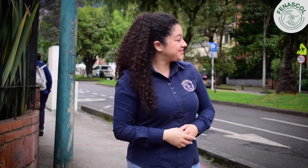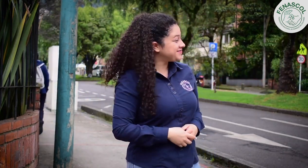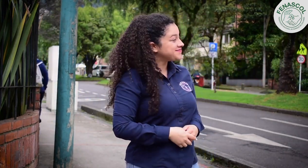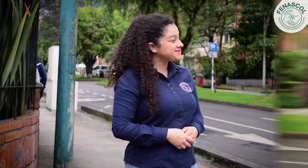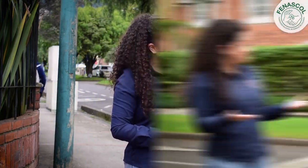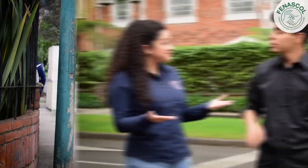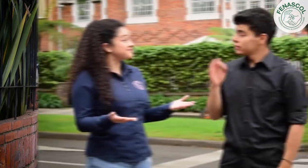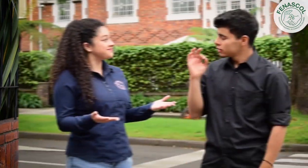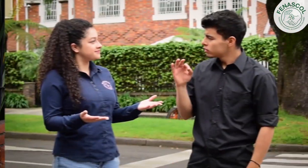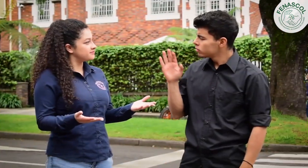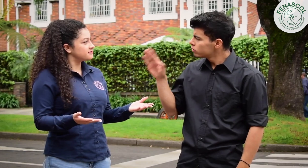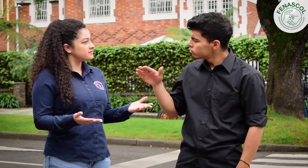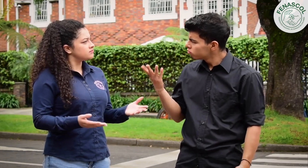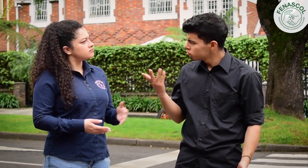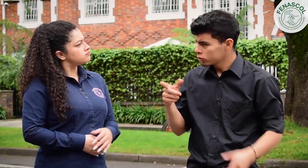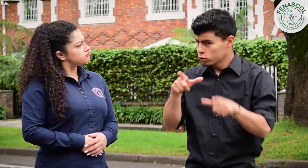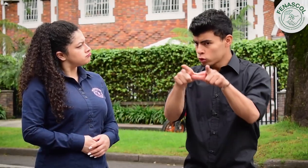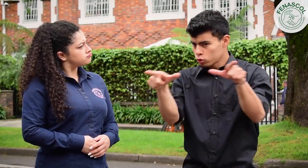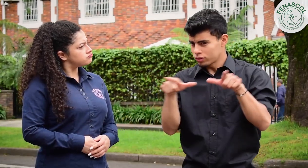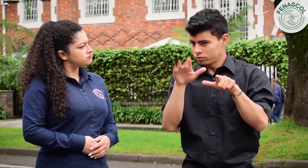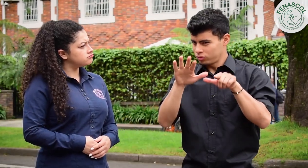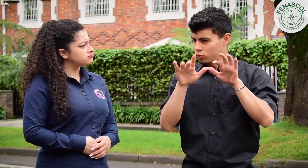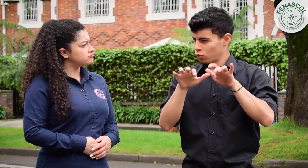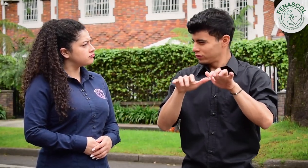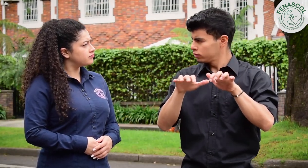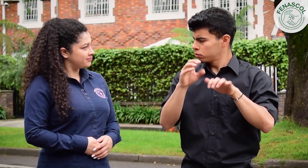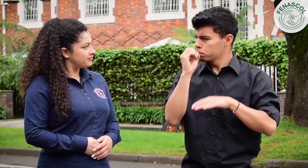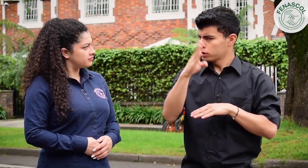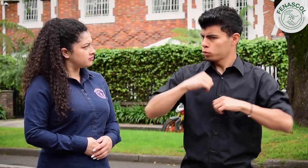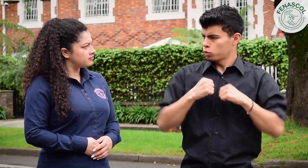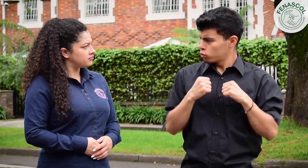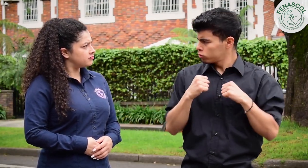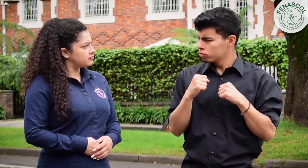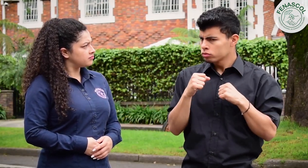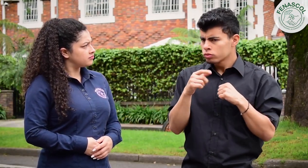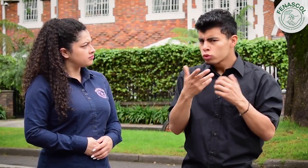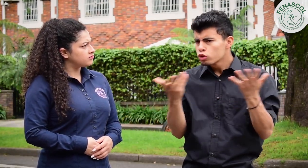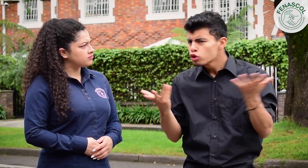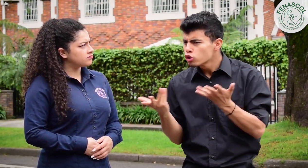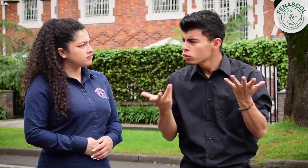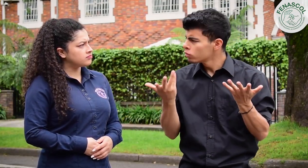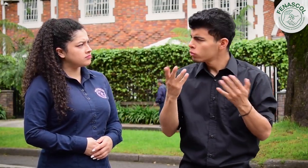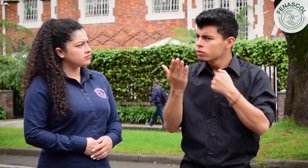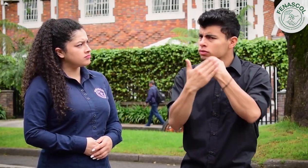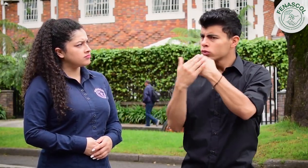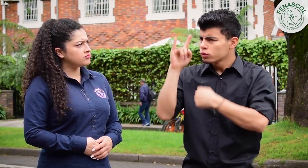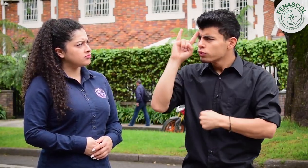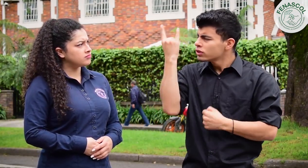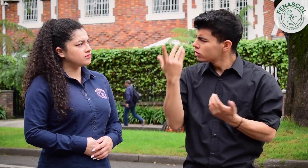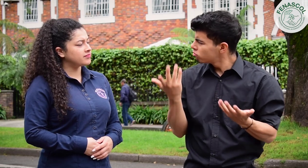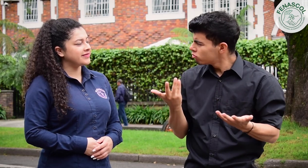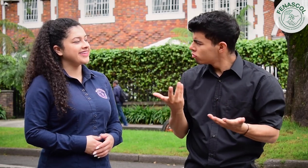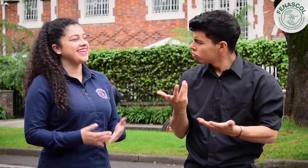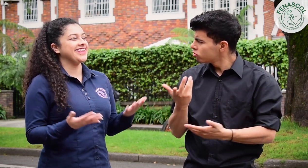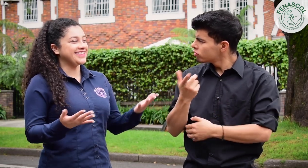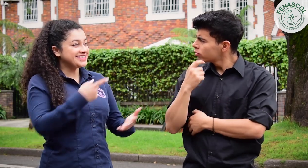con tranquilidad. ¡Qué bien! Oye, a mí me gustaría saber la dirección de las oficinas del Banco de Bogotá en las que está el servicio. ¿Dónde encuentro esta información?